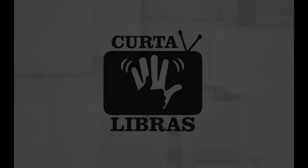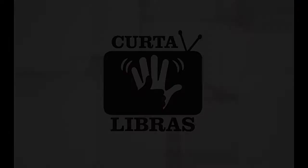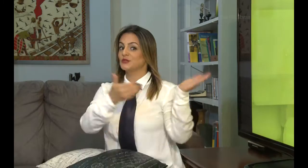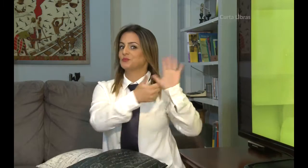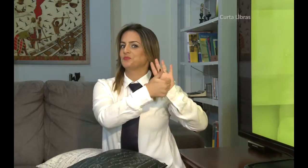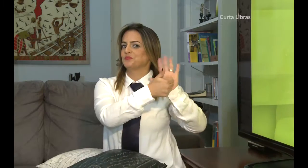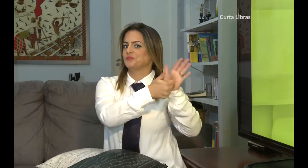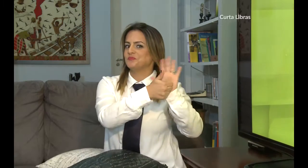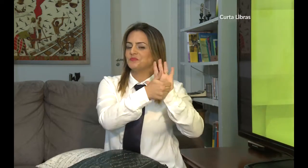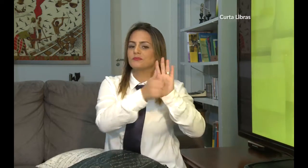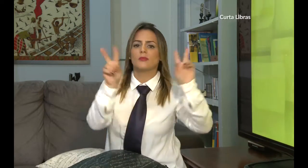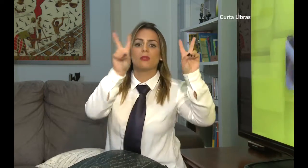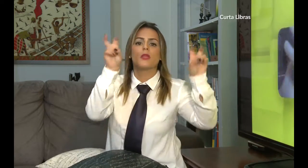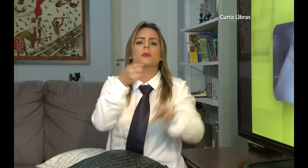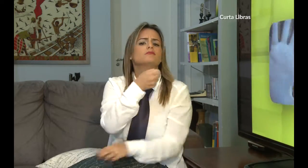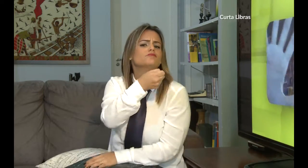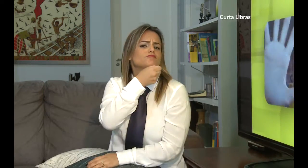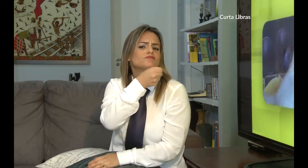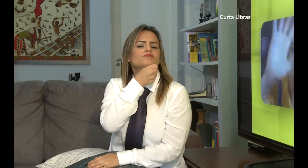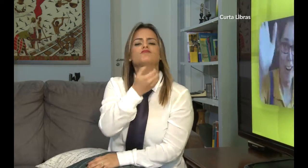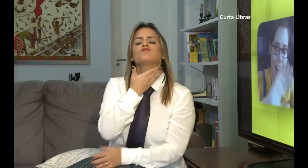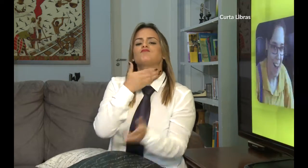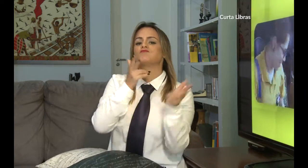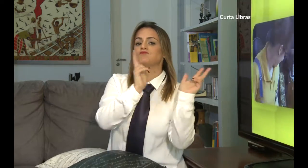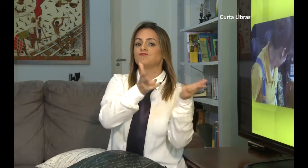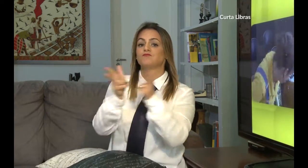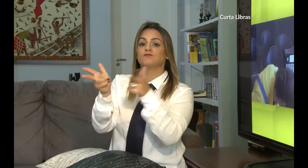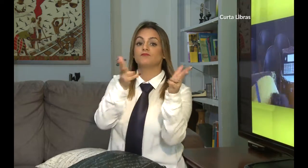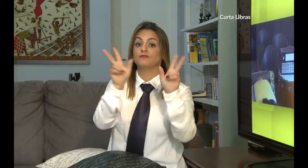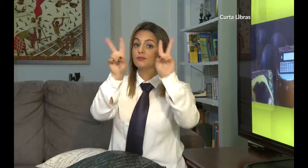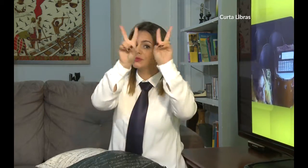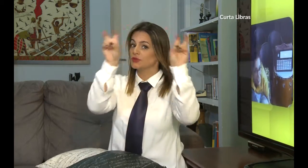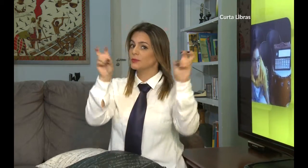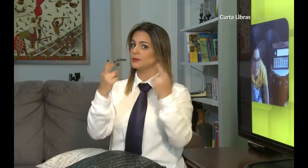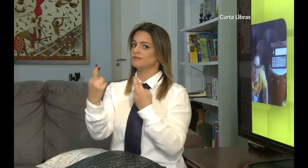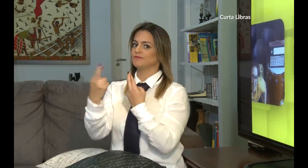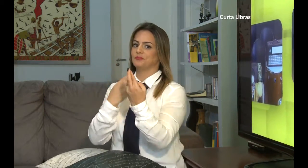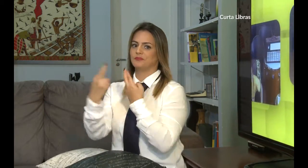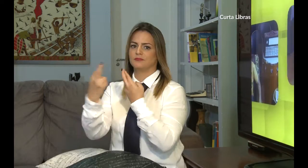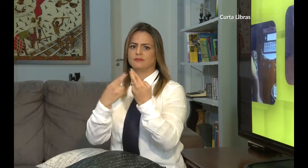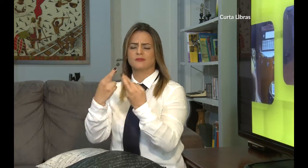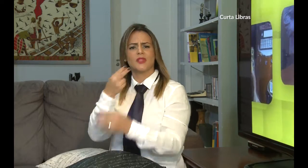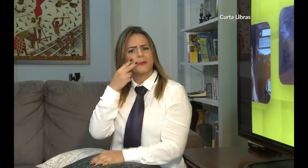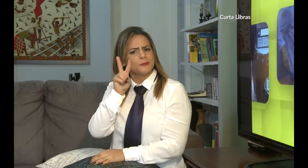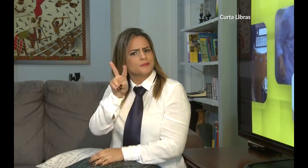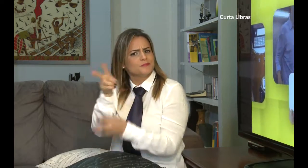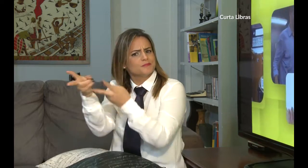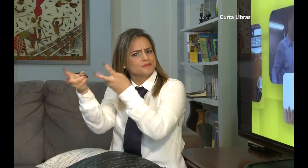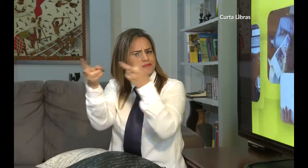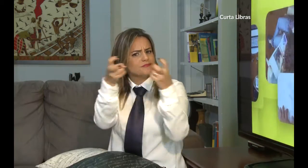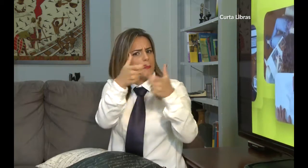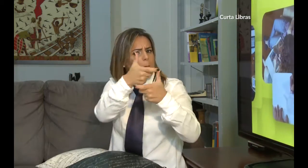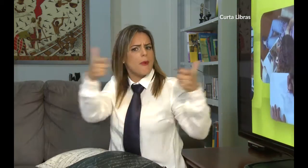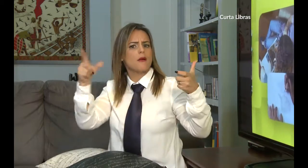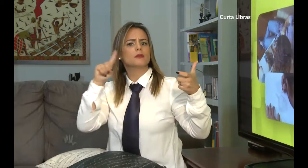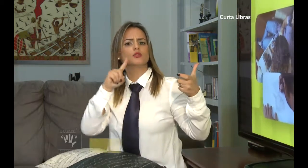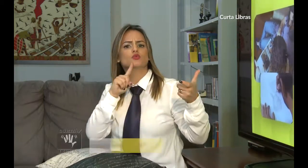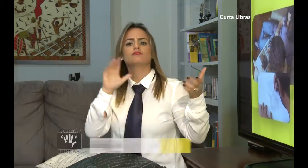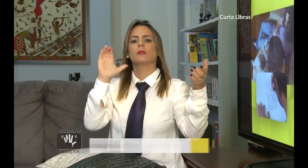Bem-vindo ao Curta Libras! Hoje iremos bater um papo sobre relacionamentos. Vocês já perceberam que a maioria